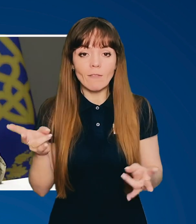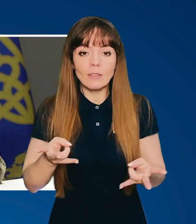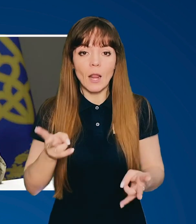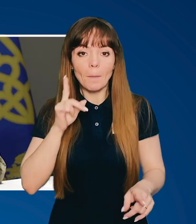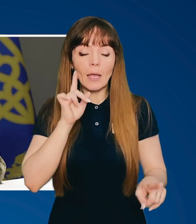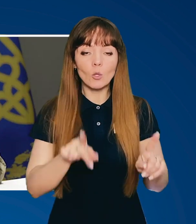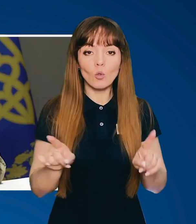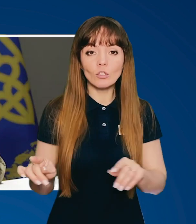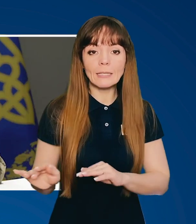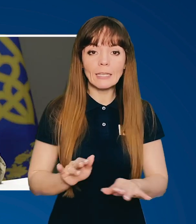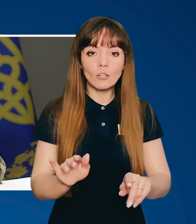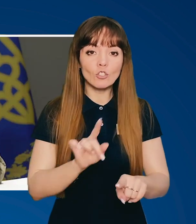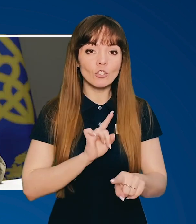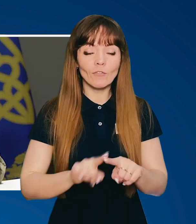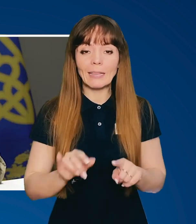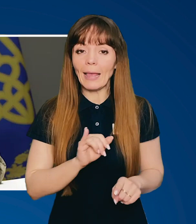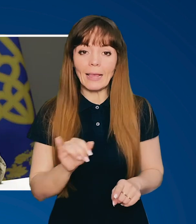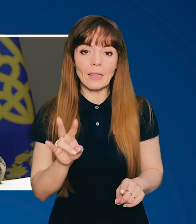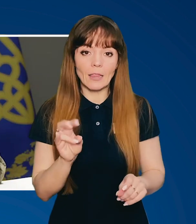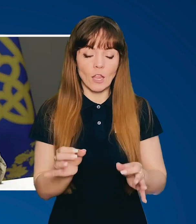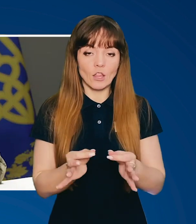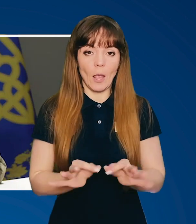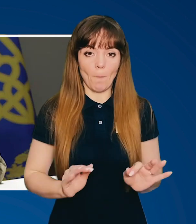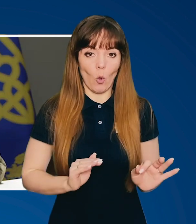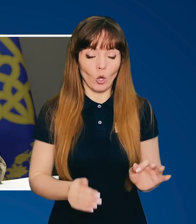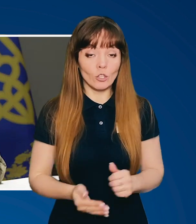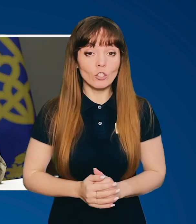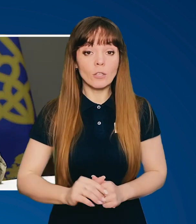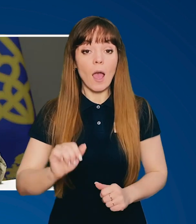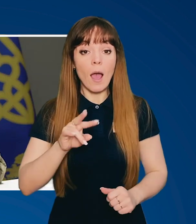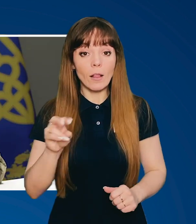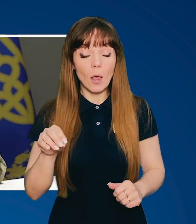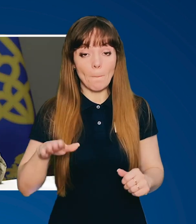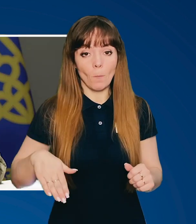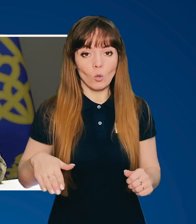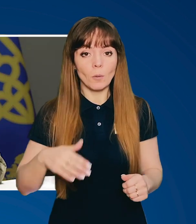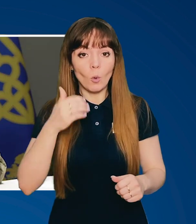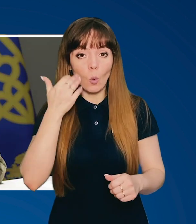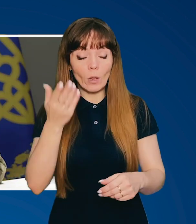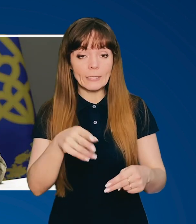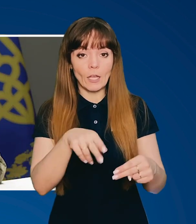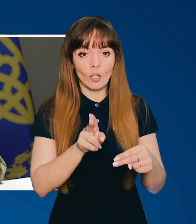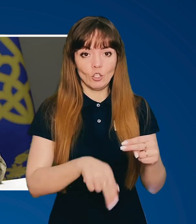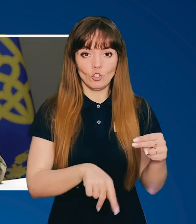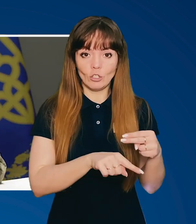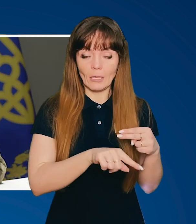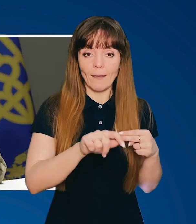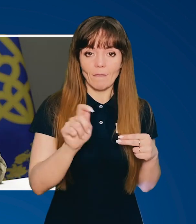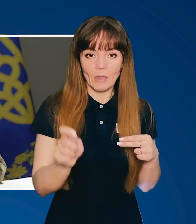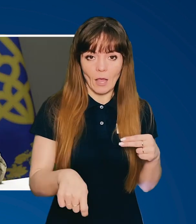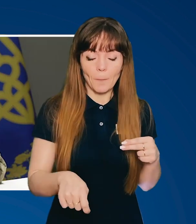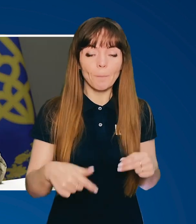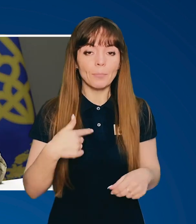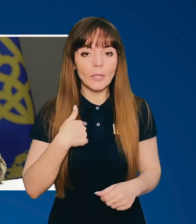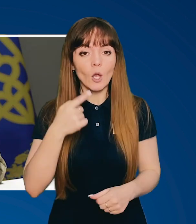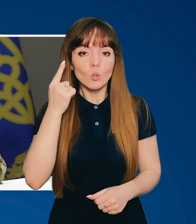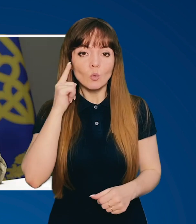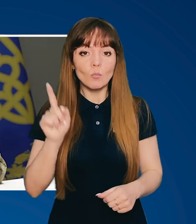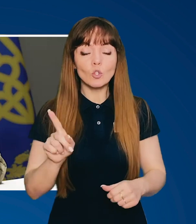іноді треба діяти швидко і не демократично. Але потім, коли закінчиться війна, я думаю, що